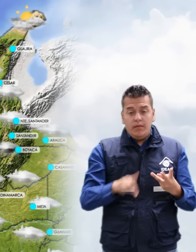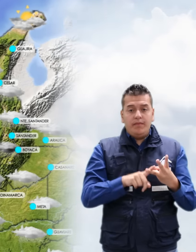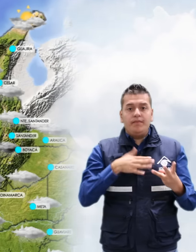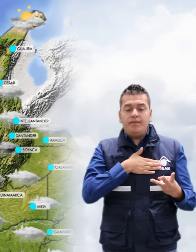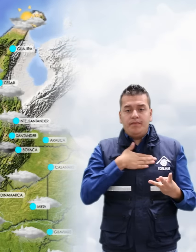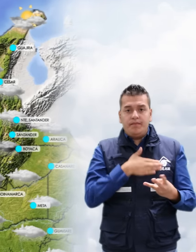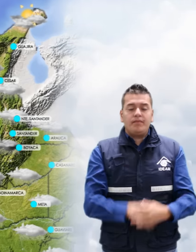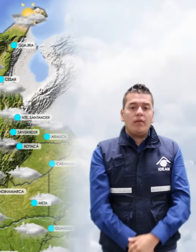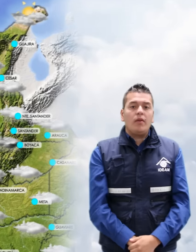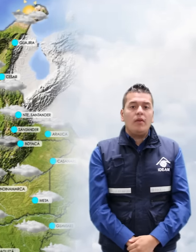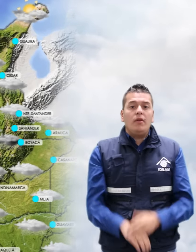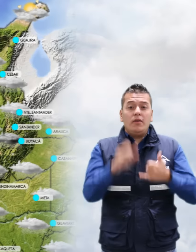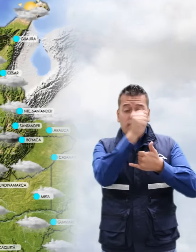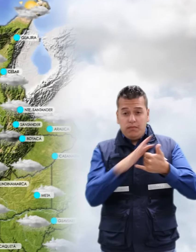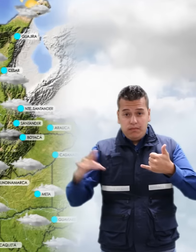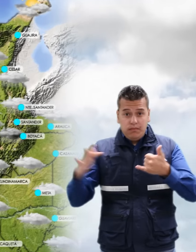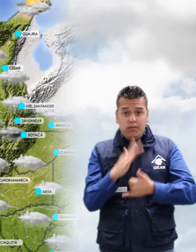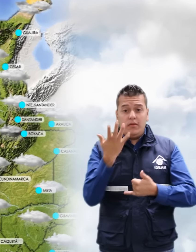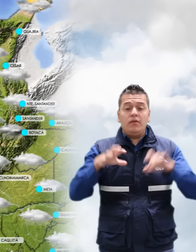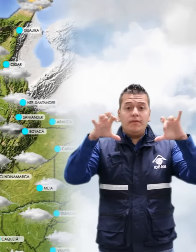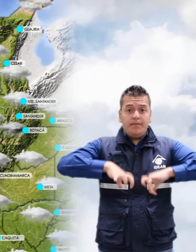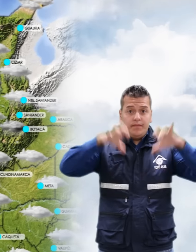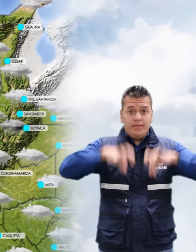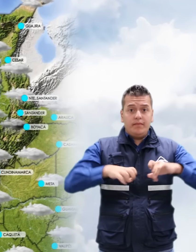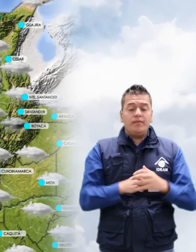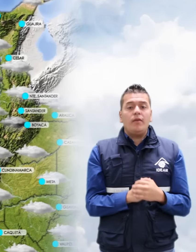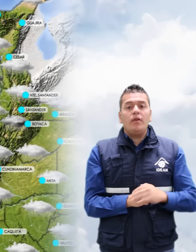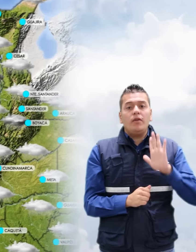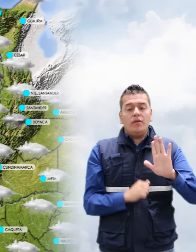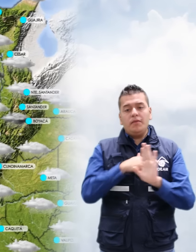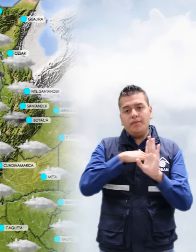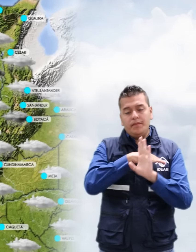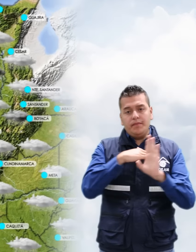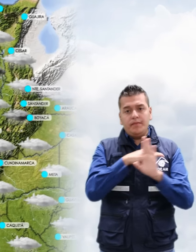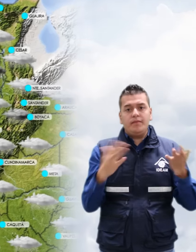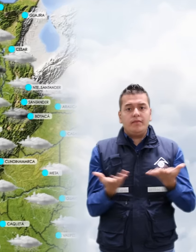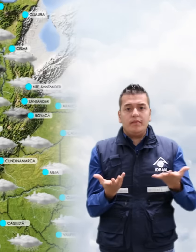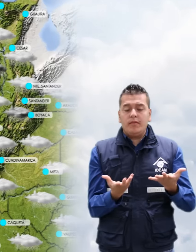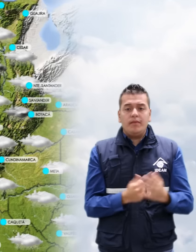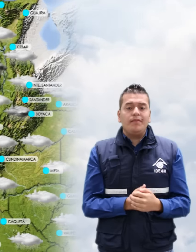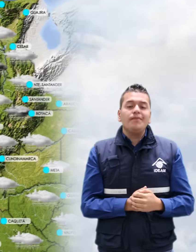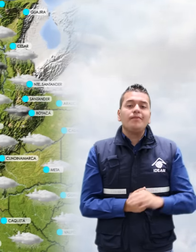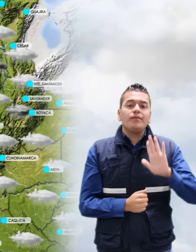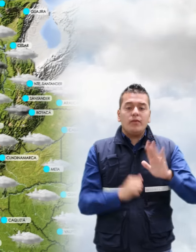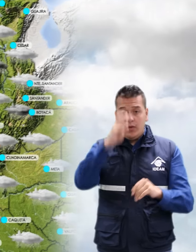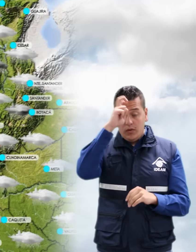En la región pacífica, las lluvias de carácter moderado se concentrarán al norte y sur de